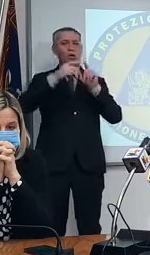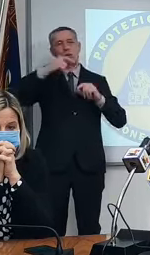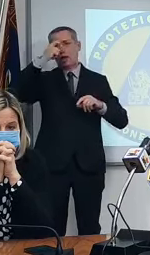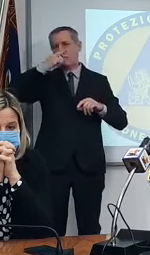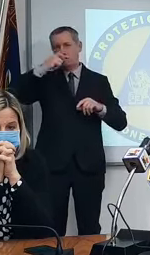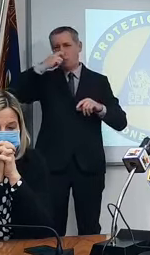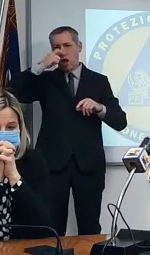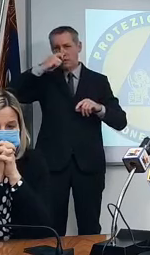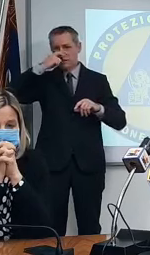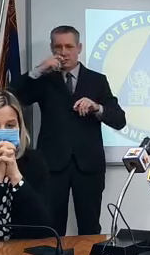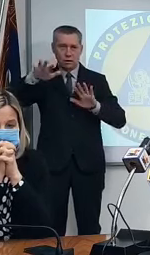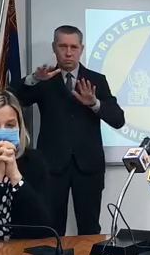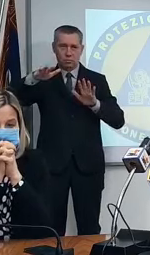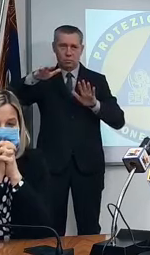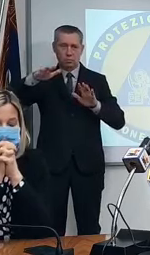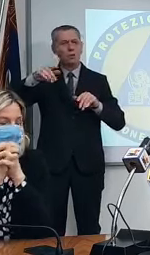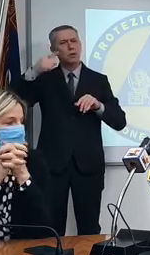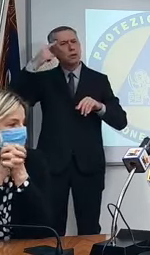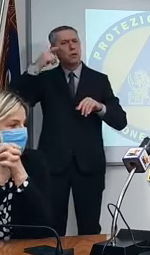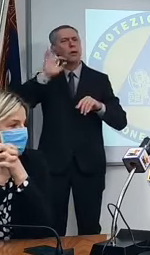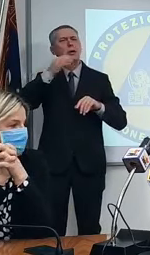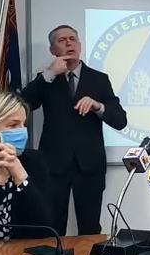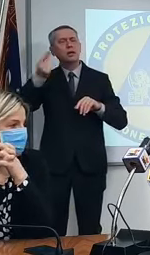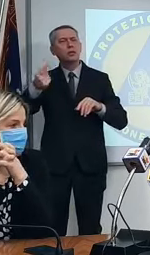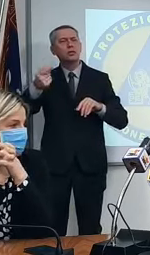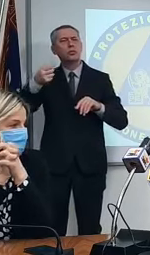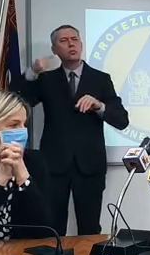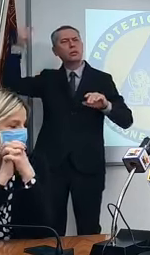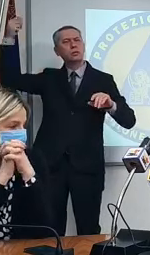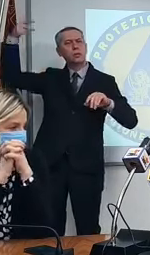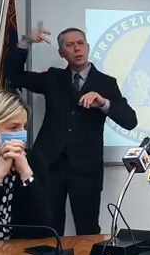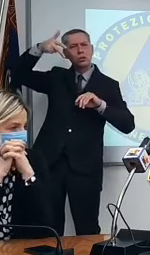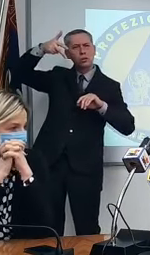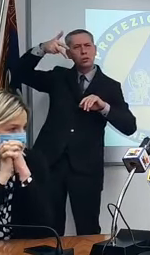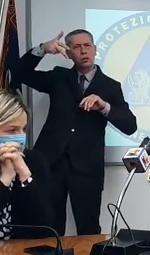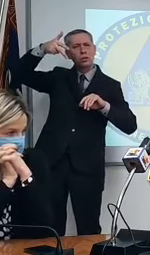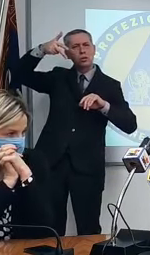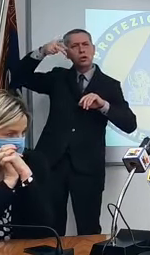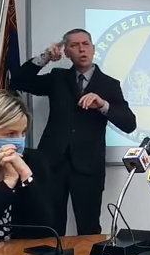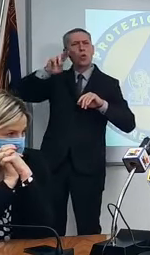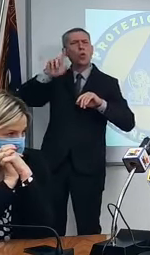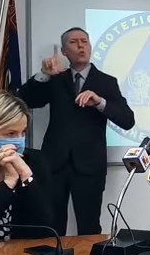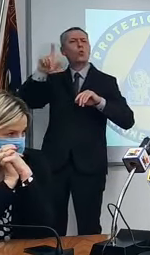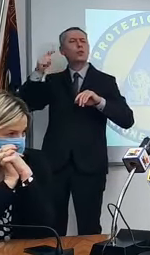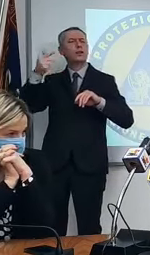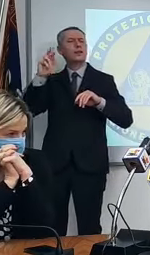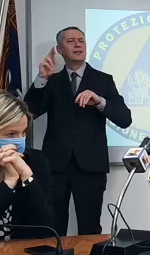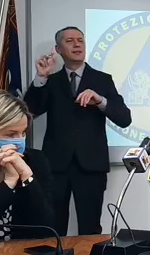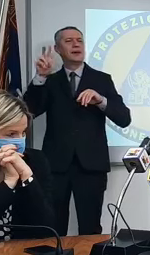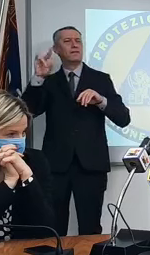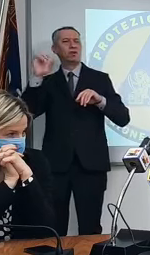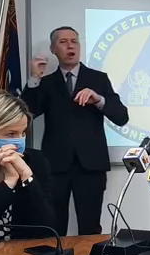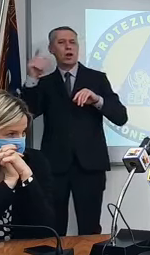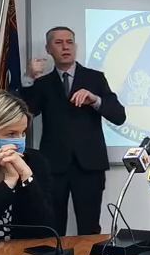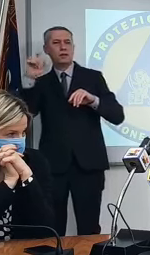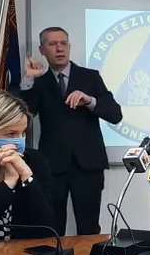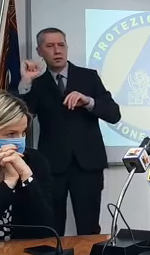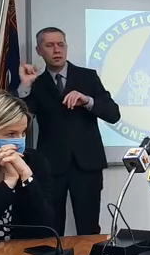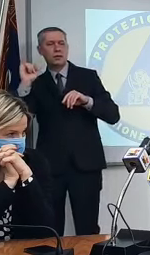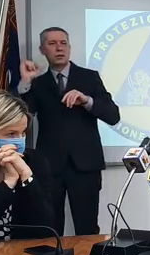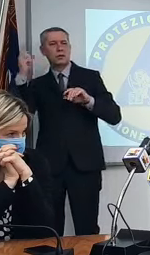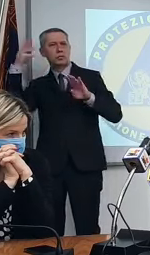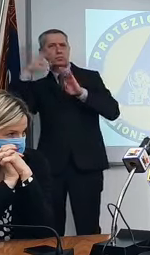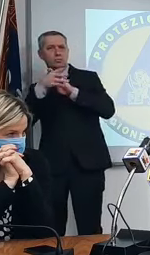il professor Pallucci ha detto i raggi o i vitrovioletti hanno comunque il loro effetto ok dall'altro però l'estate per i veneti cosa